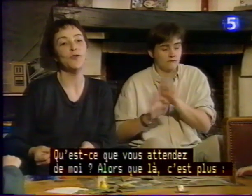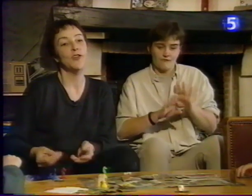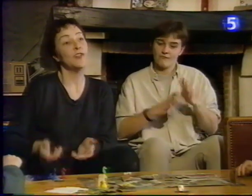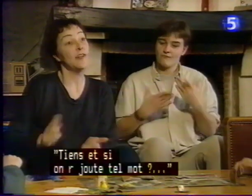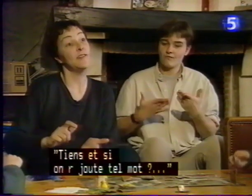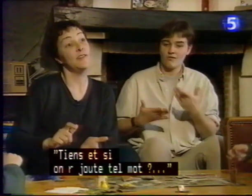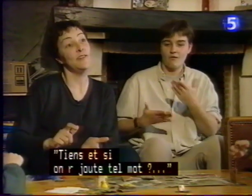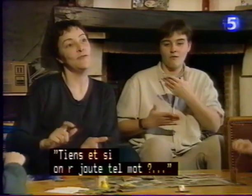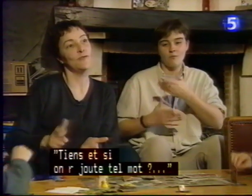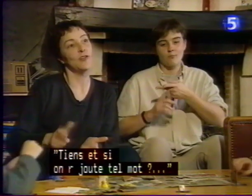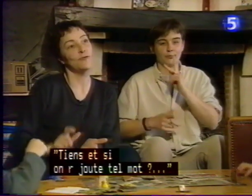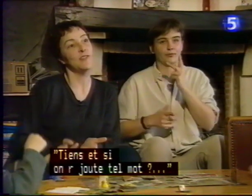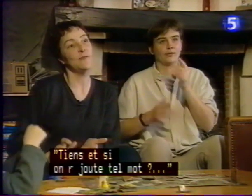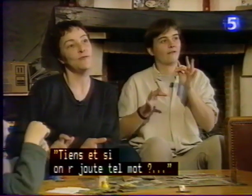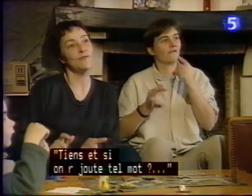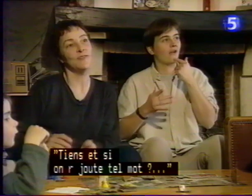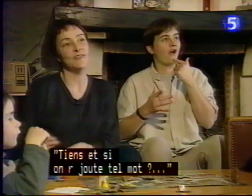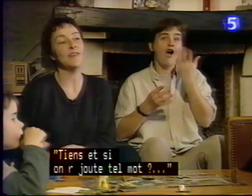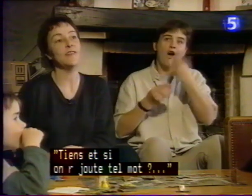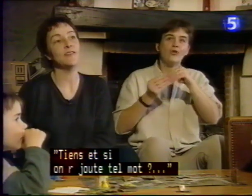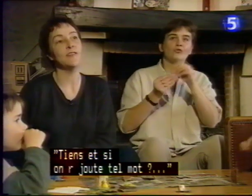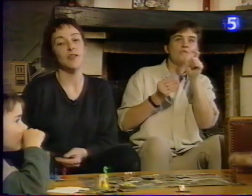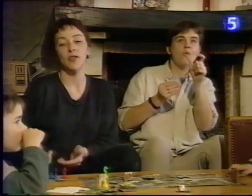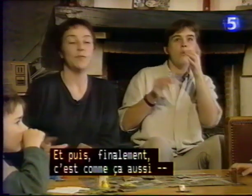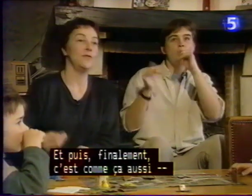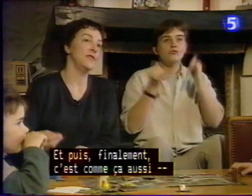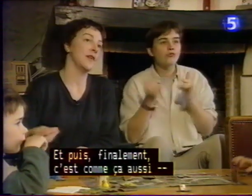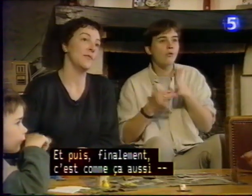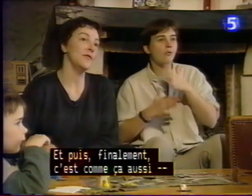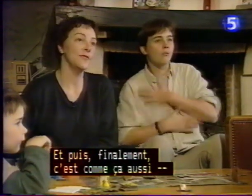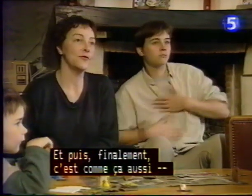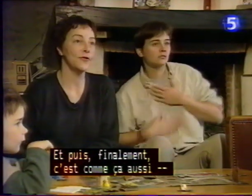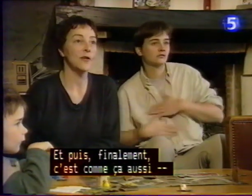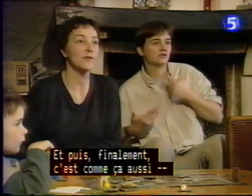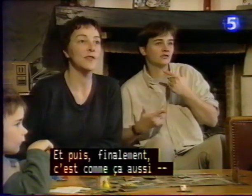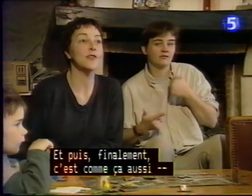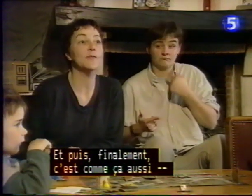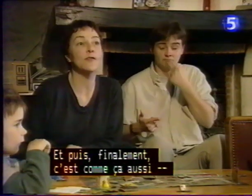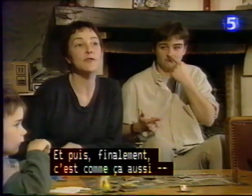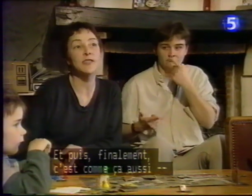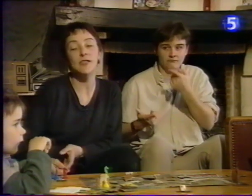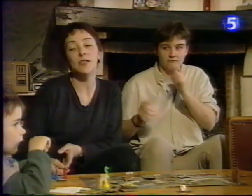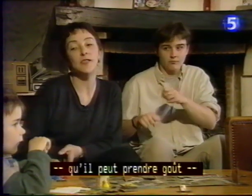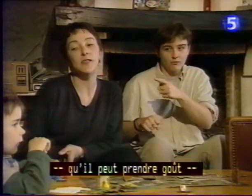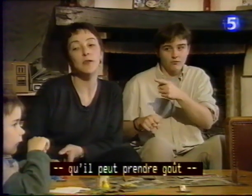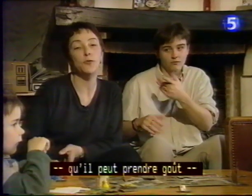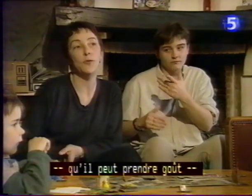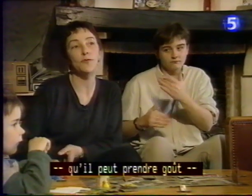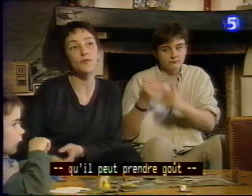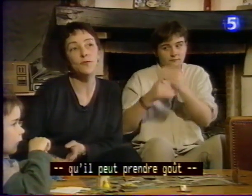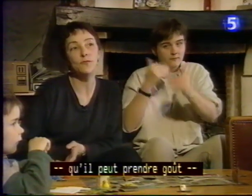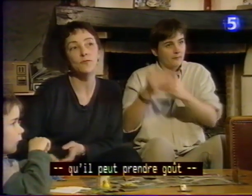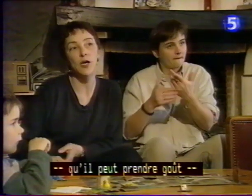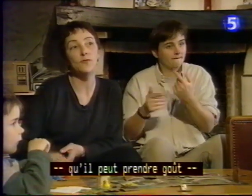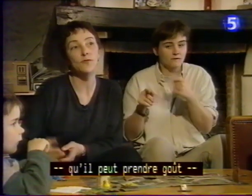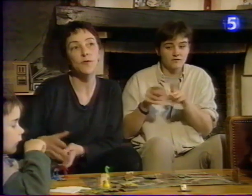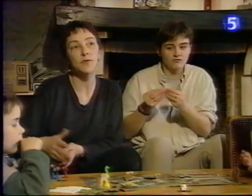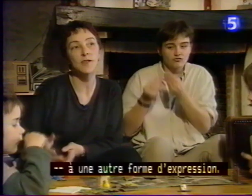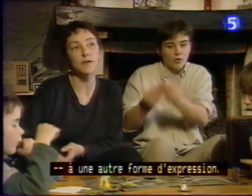« Tiens, et si, on rajoutait le mot ? Et tiens, et puis finalement, je crois que c'est comme ça aussi qu'il peut prendre goût à une autre forme d'expression.